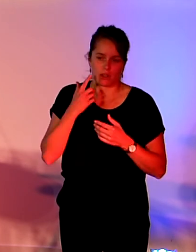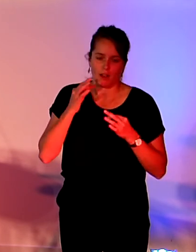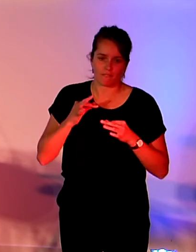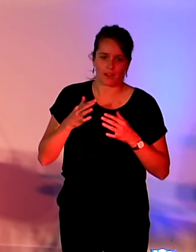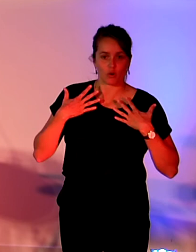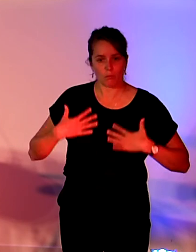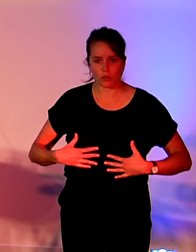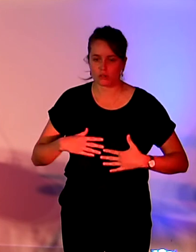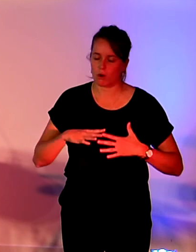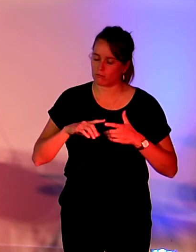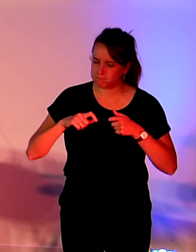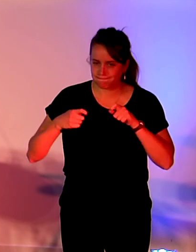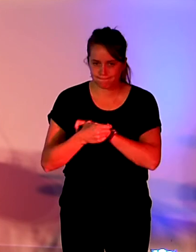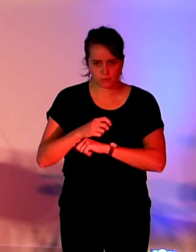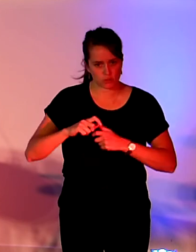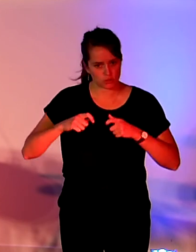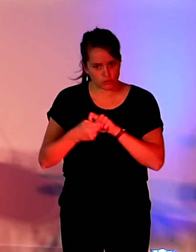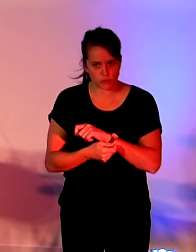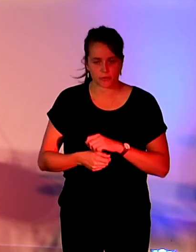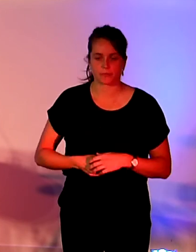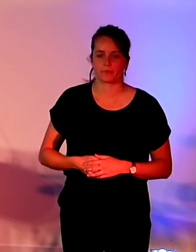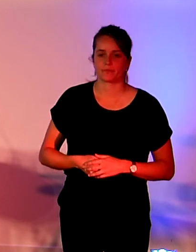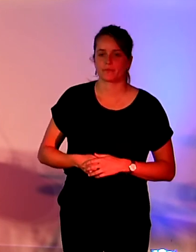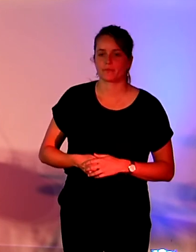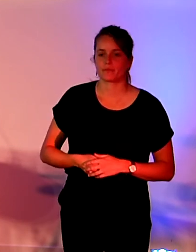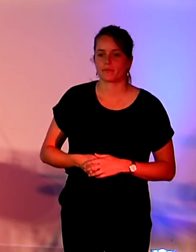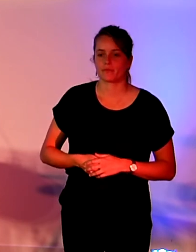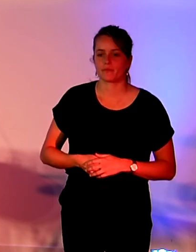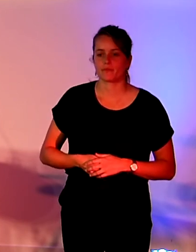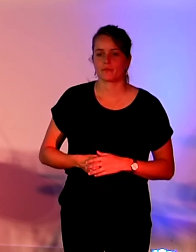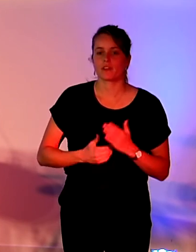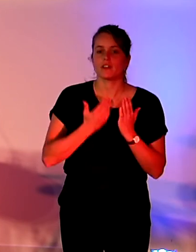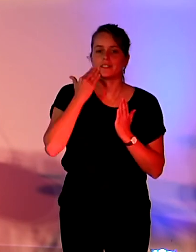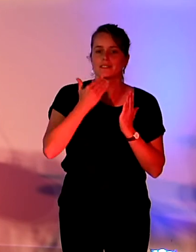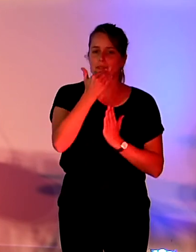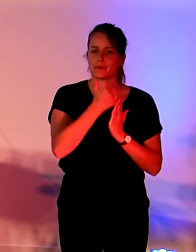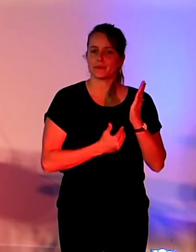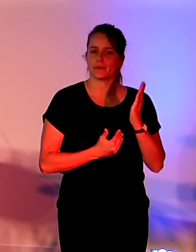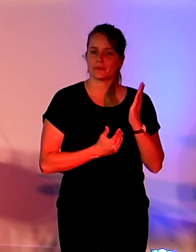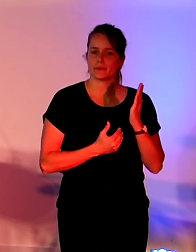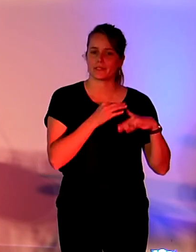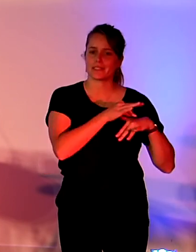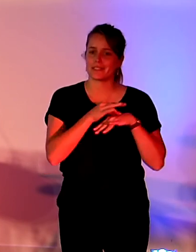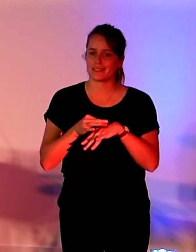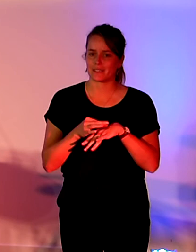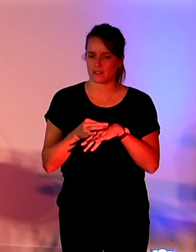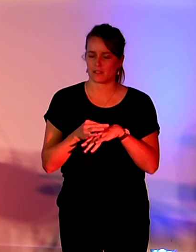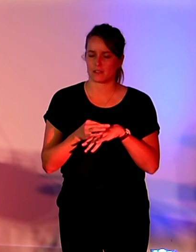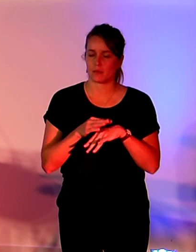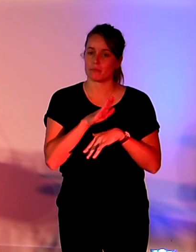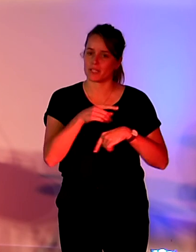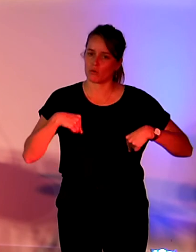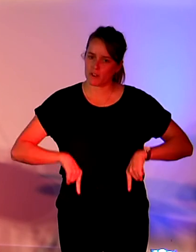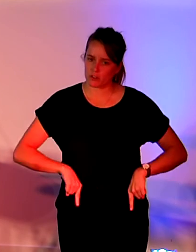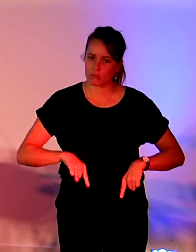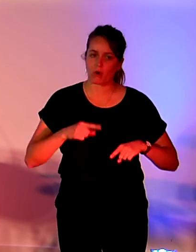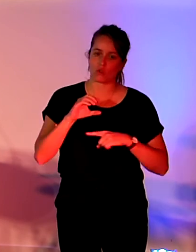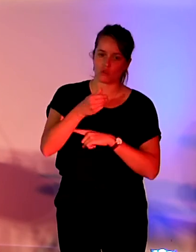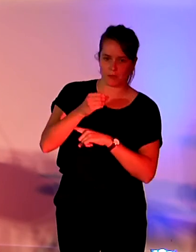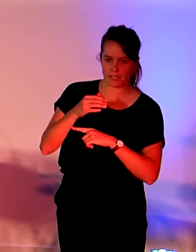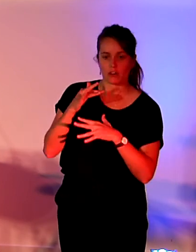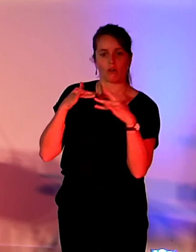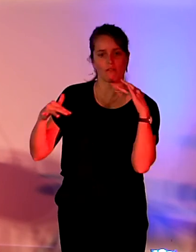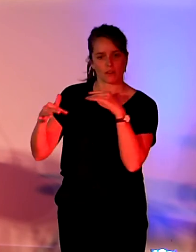Et donc enfin, l'axe 3 de la feuille de route gouvernementale, numérique et environnement. Donc là,